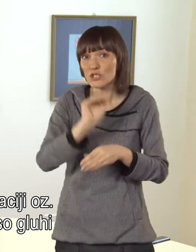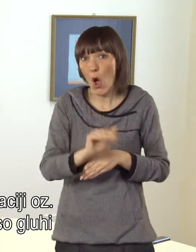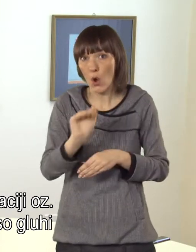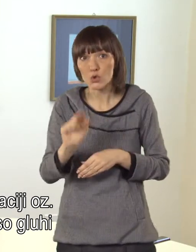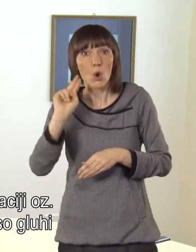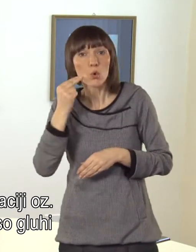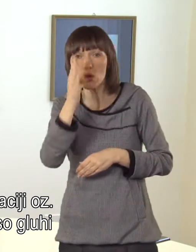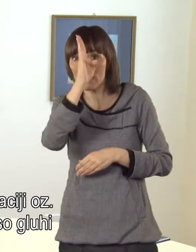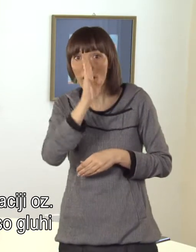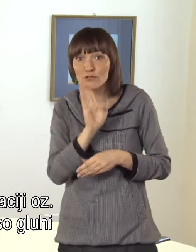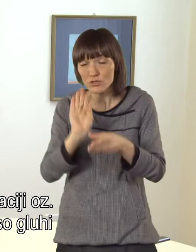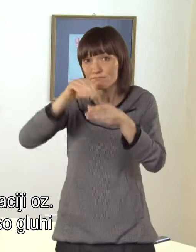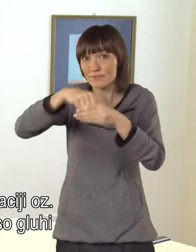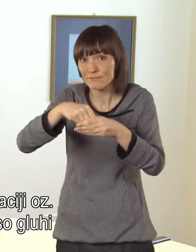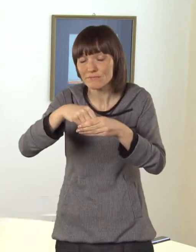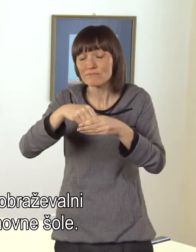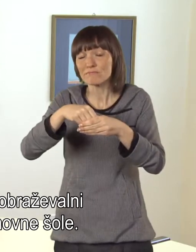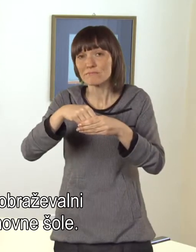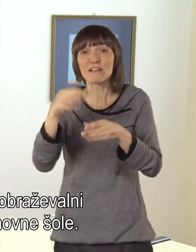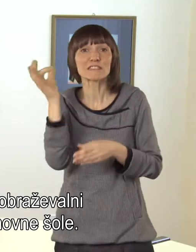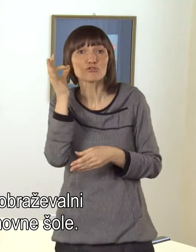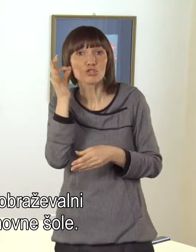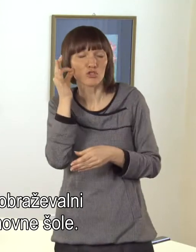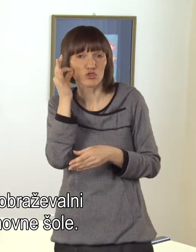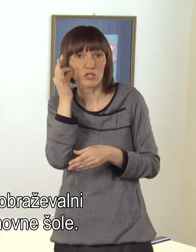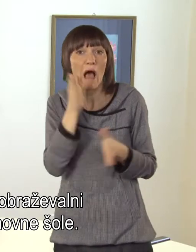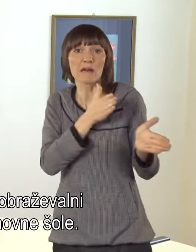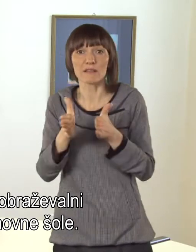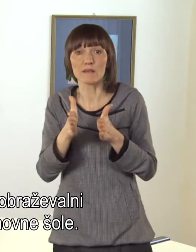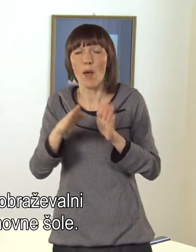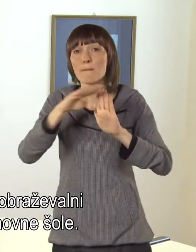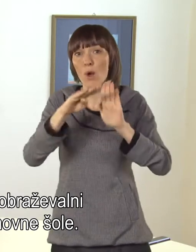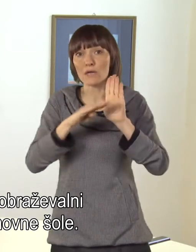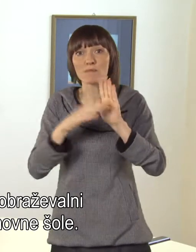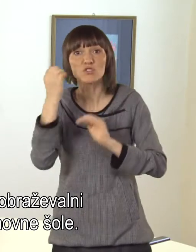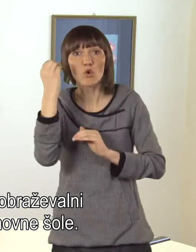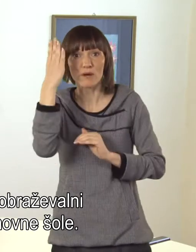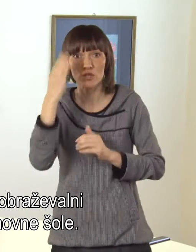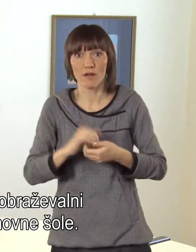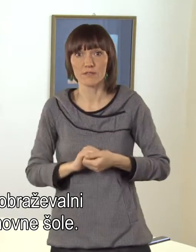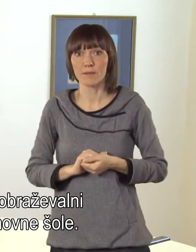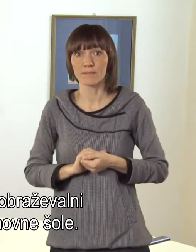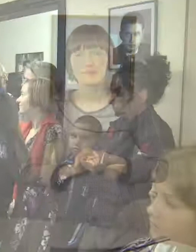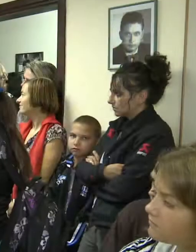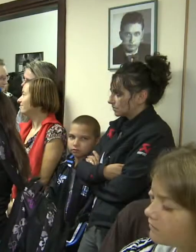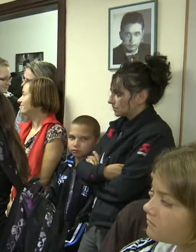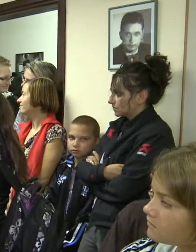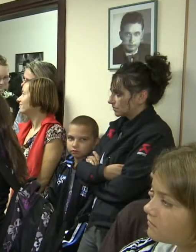oziroma inkluziji otrok, ki so gluhi na glušni v redni izobraževalni sistem programov osnovne šole.